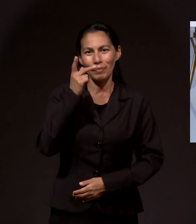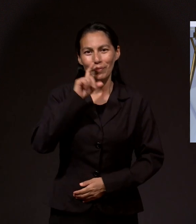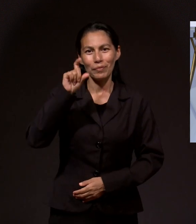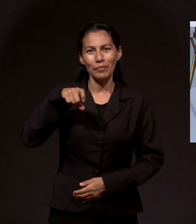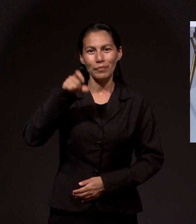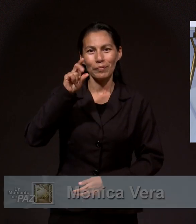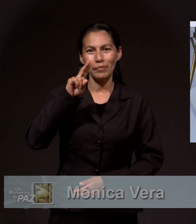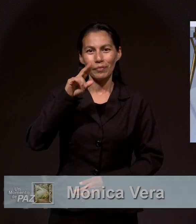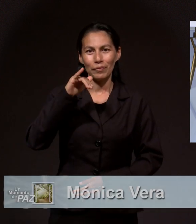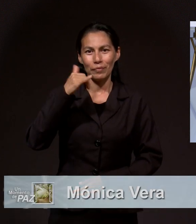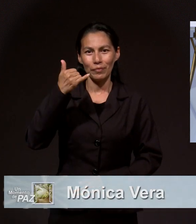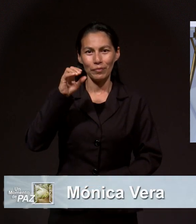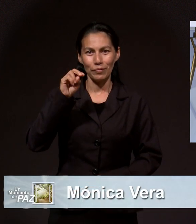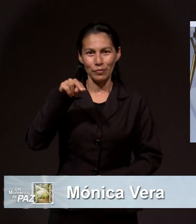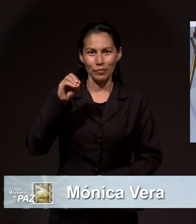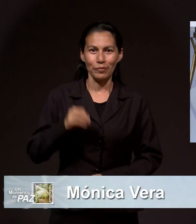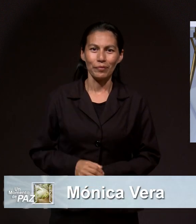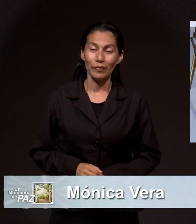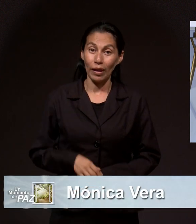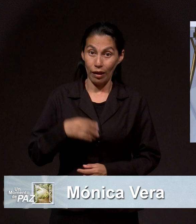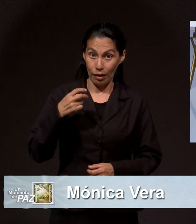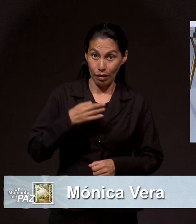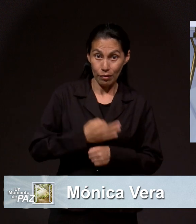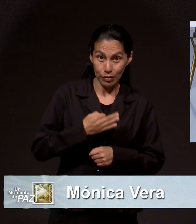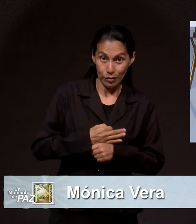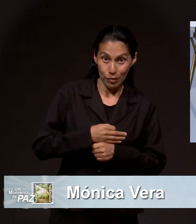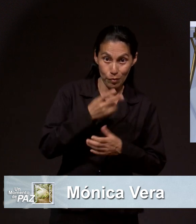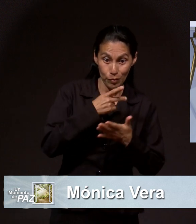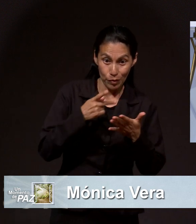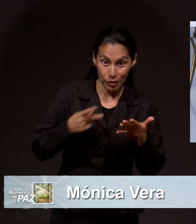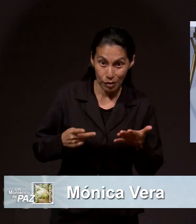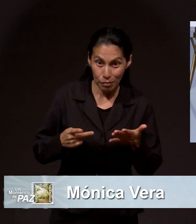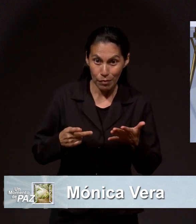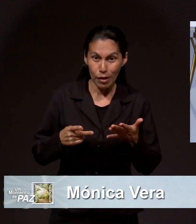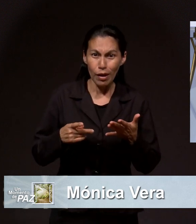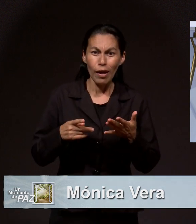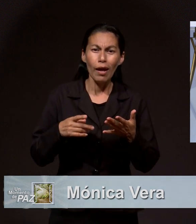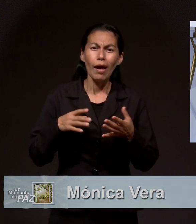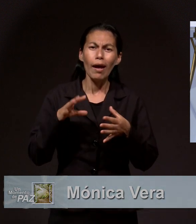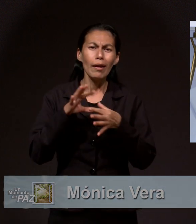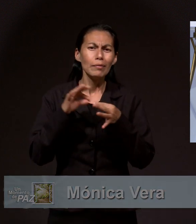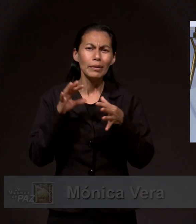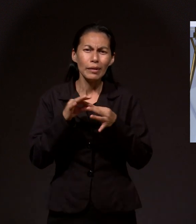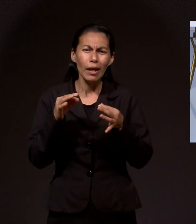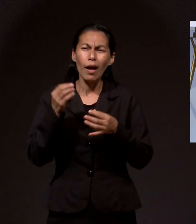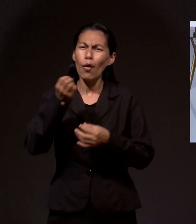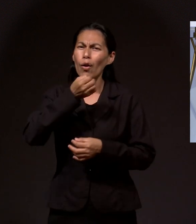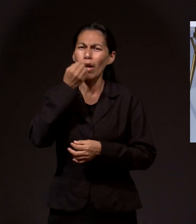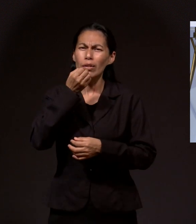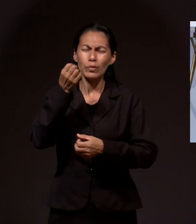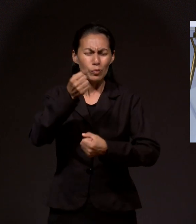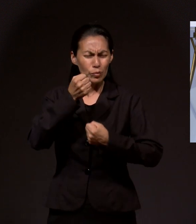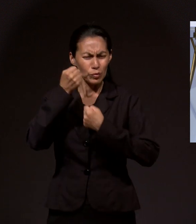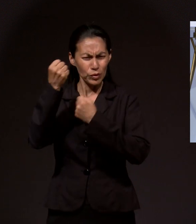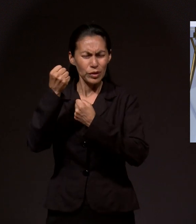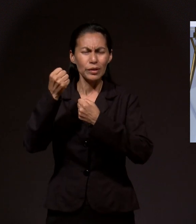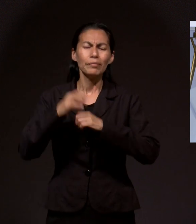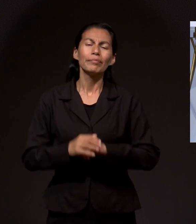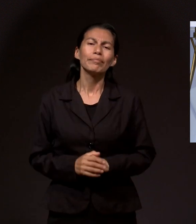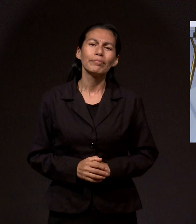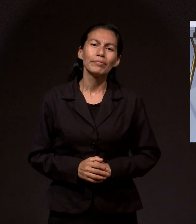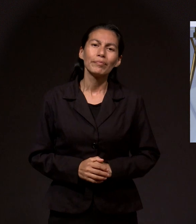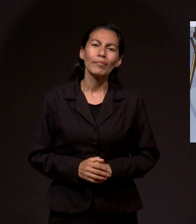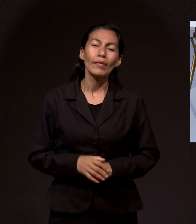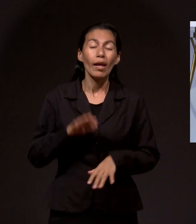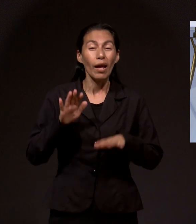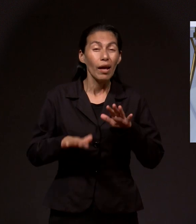Quillono. Desde luego, este programa es para hablar sobre el poder de la oración. En situaciones